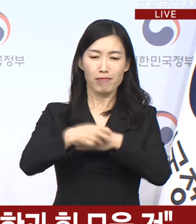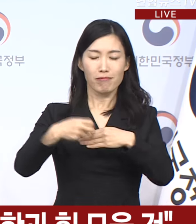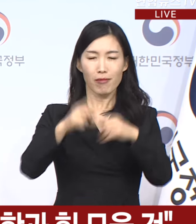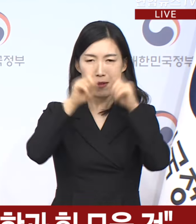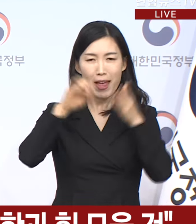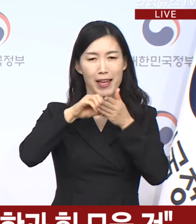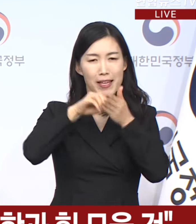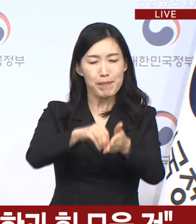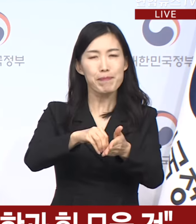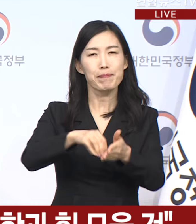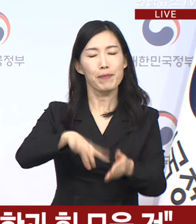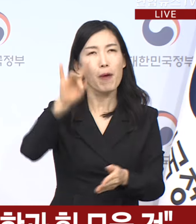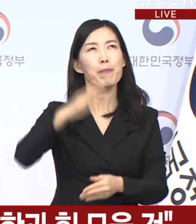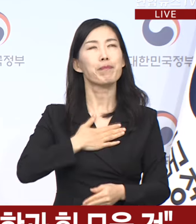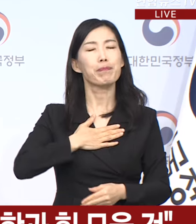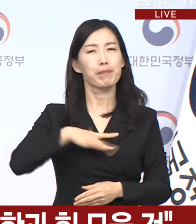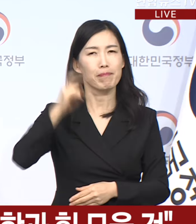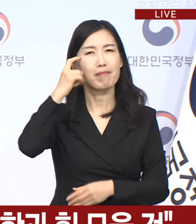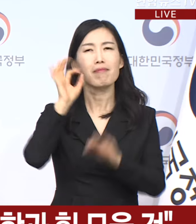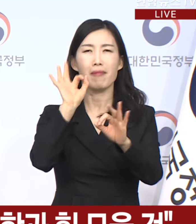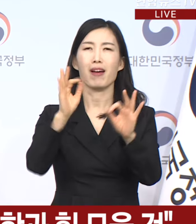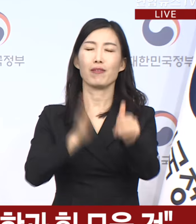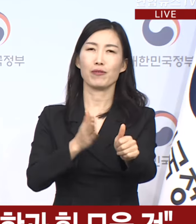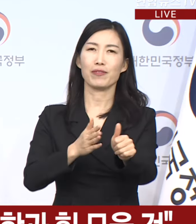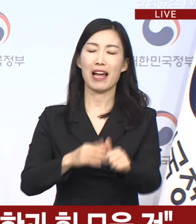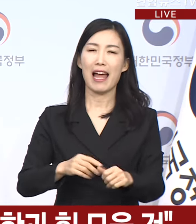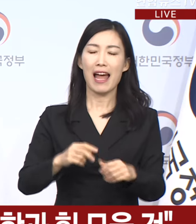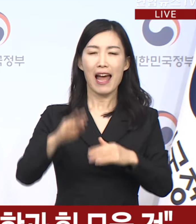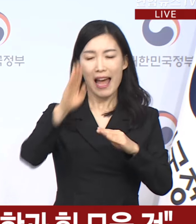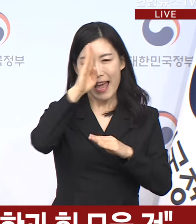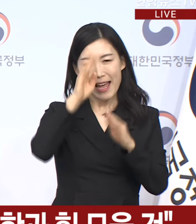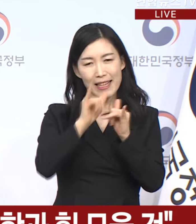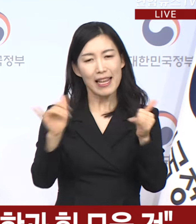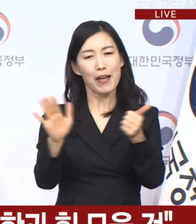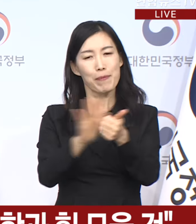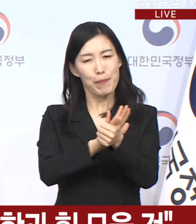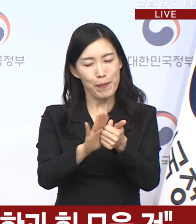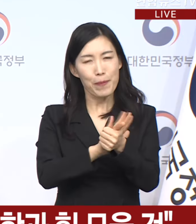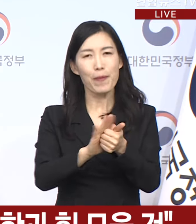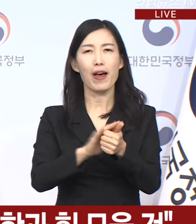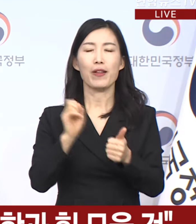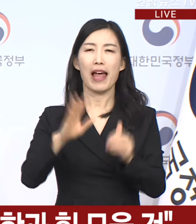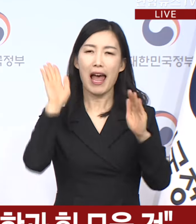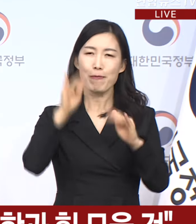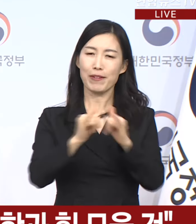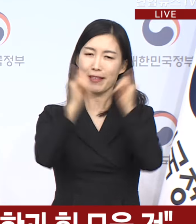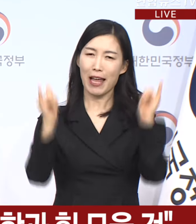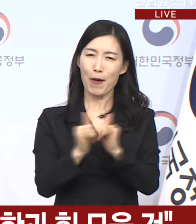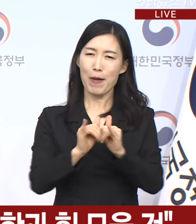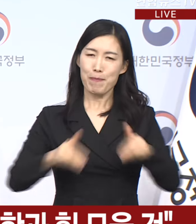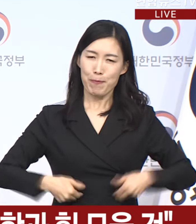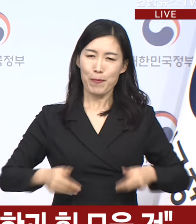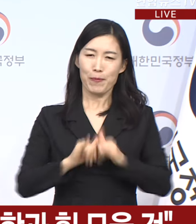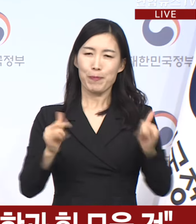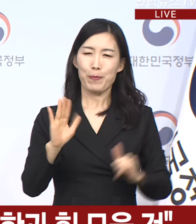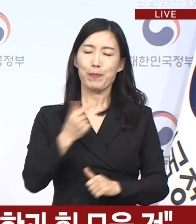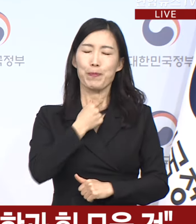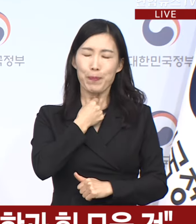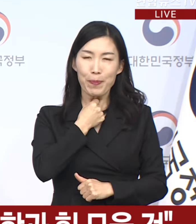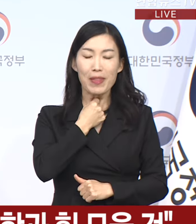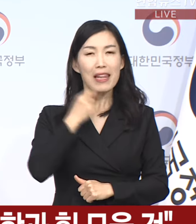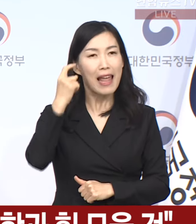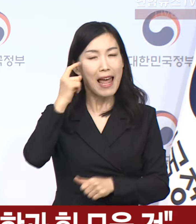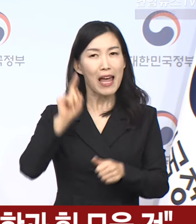최우선으로 생각하며 우리 사회에 공헌하겠다는 다짐으로 훌륭한 어려운이 되기를 꿈꾸던 마음을